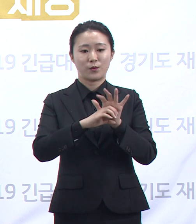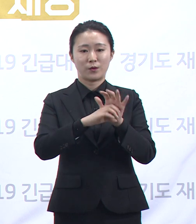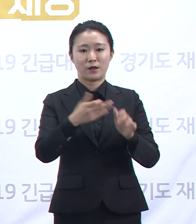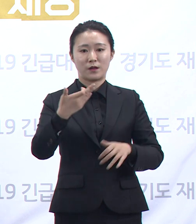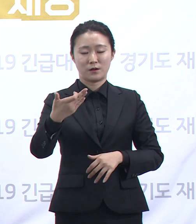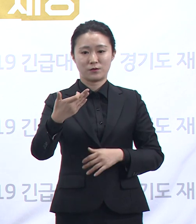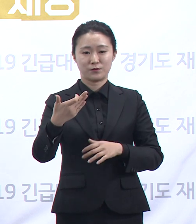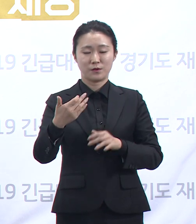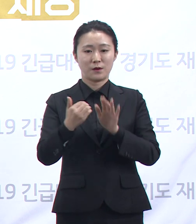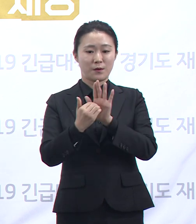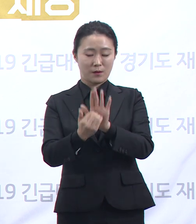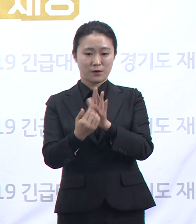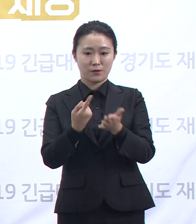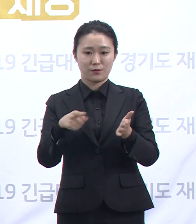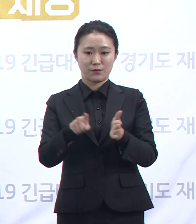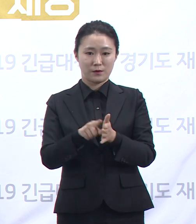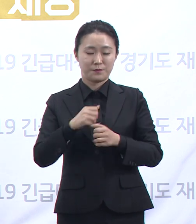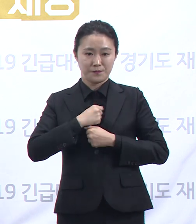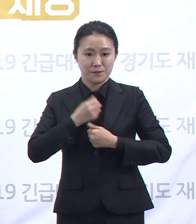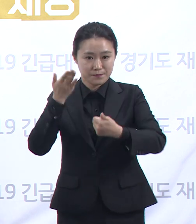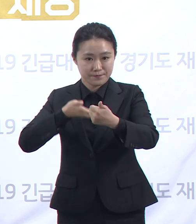꼭 지켜주시기 바랍니다. 감사합니다.